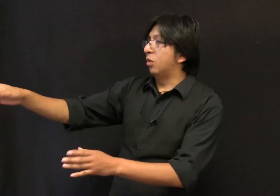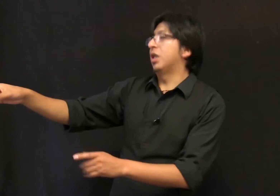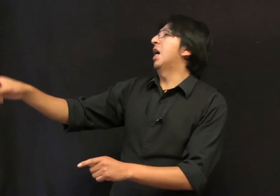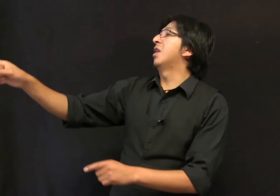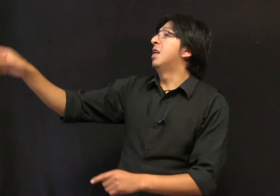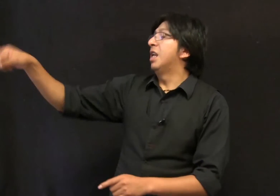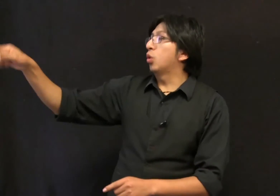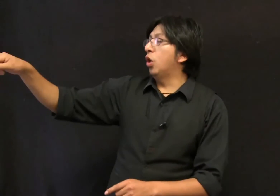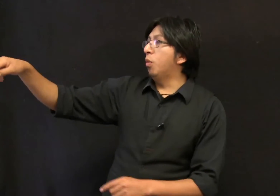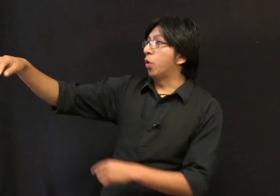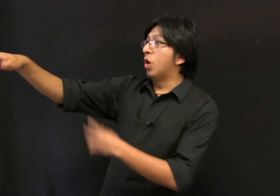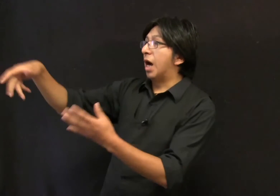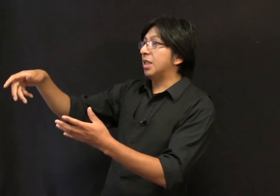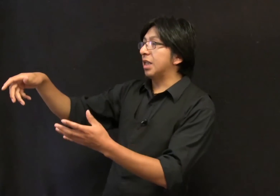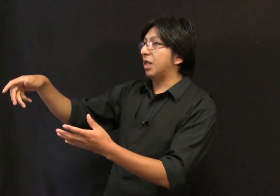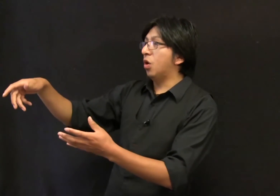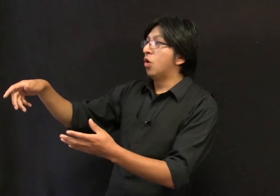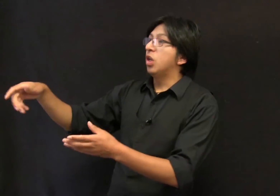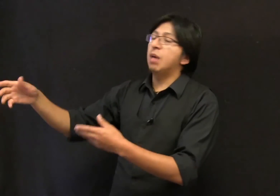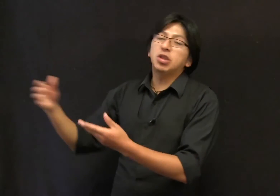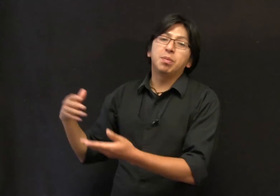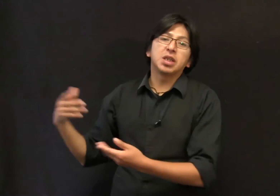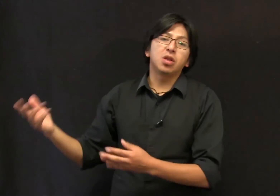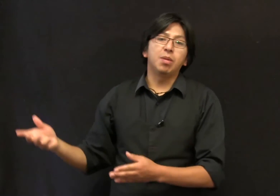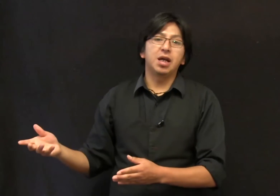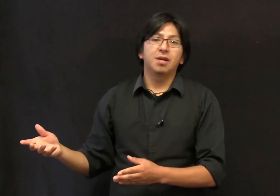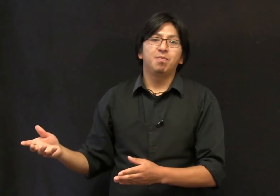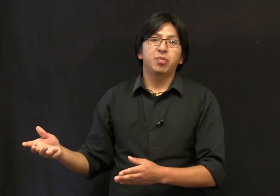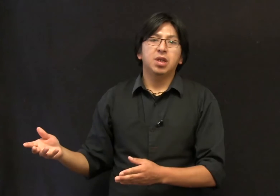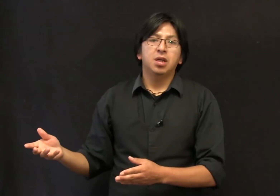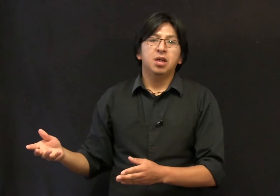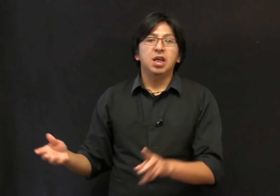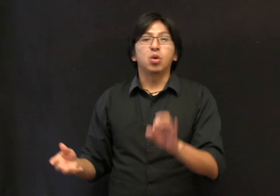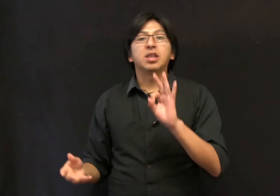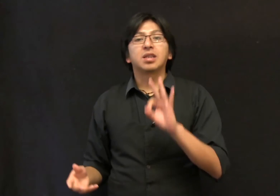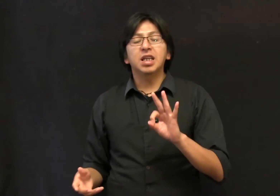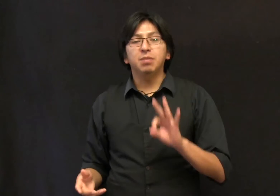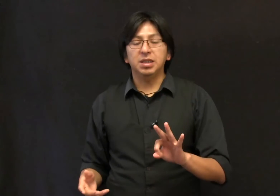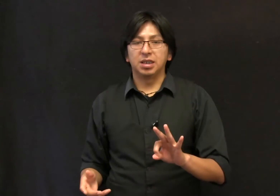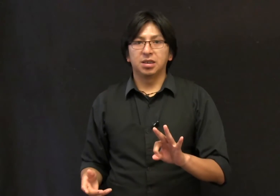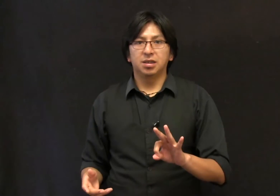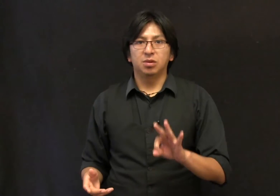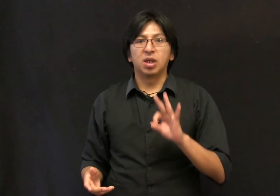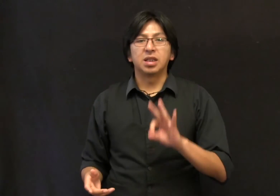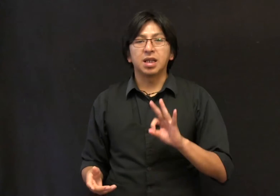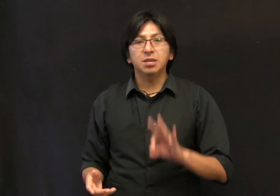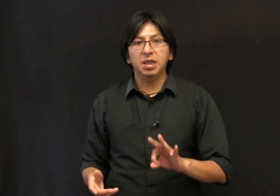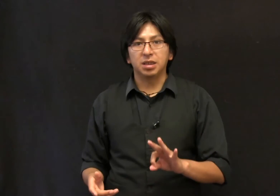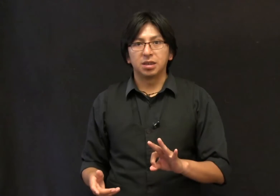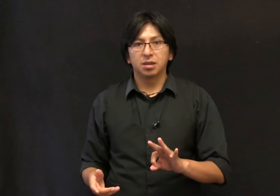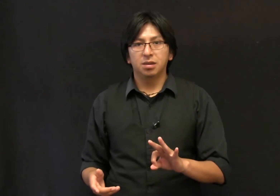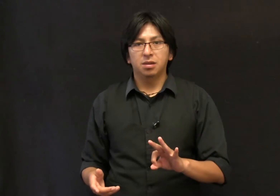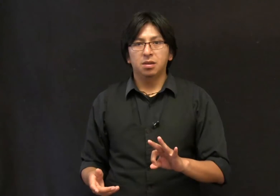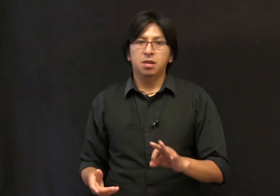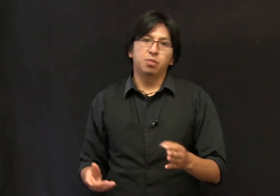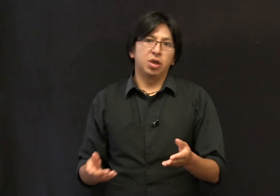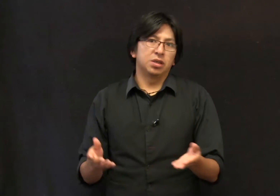donde Ana, le tocó el hombro, Ana se giró y ambos empezaron a hablar. Y durante tres meses, durante tres meses, pues